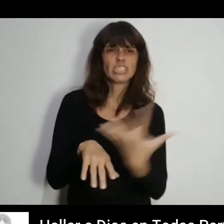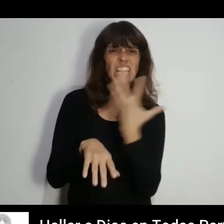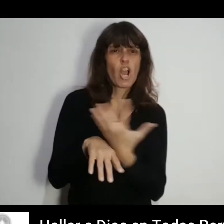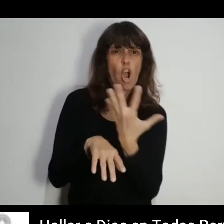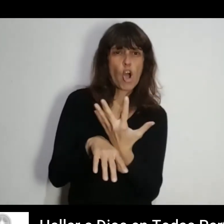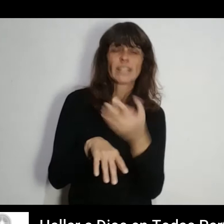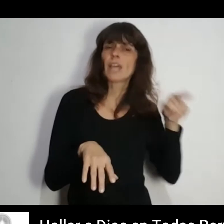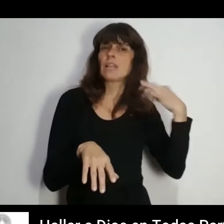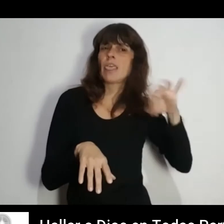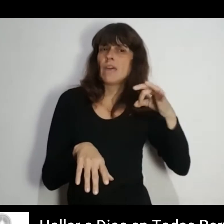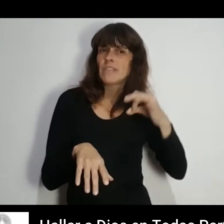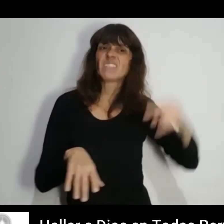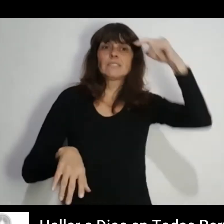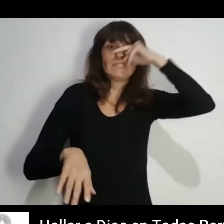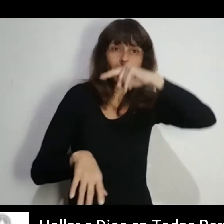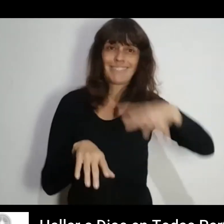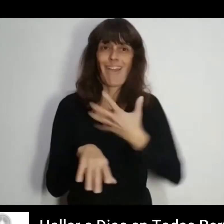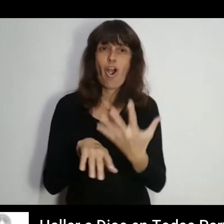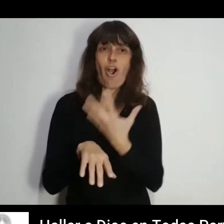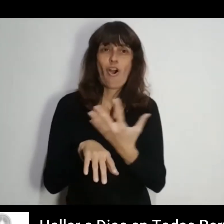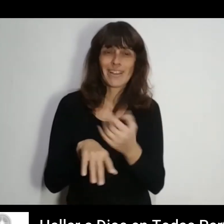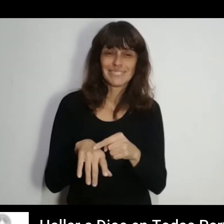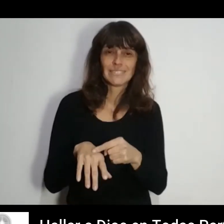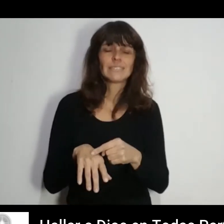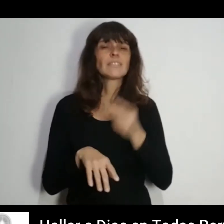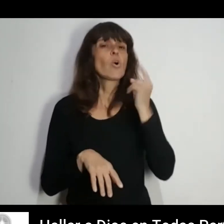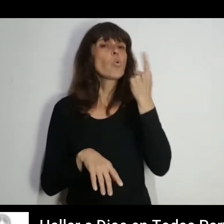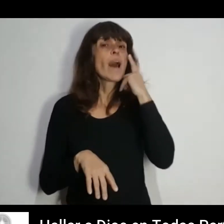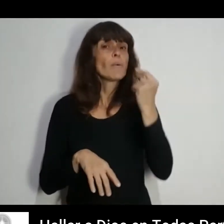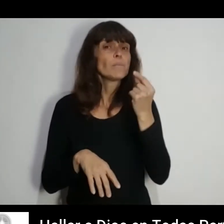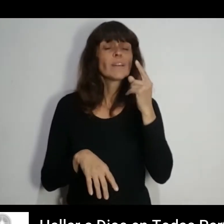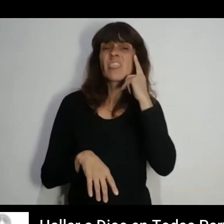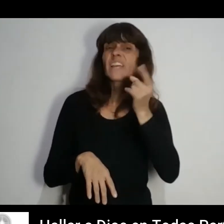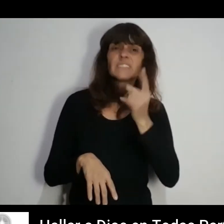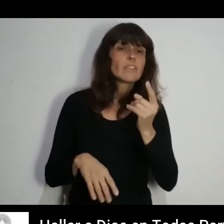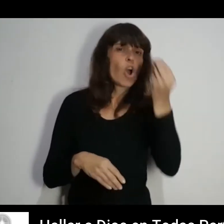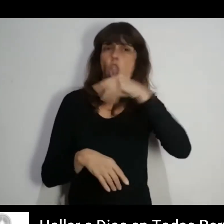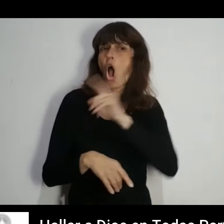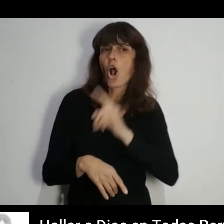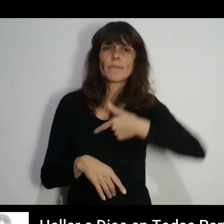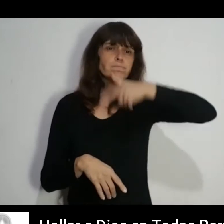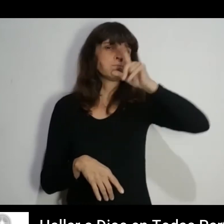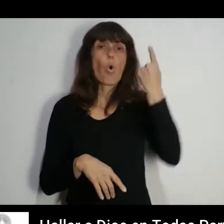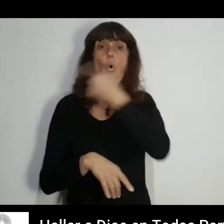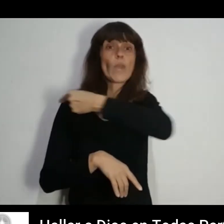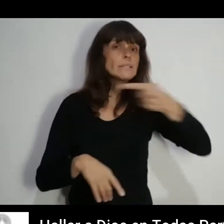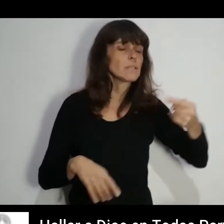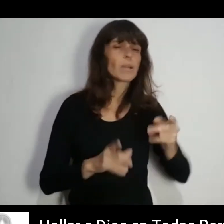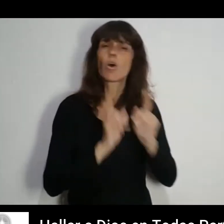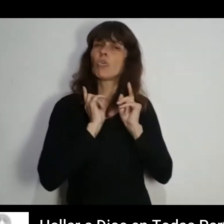Entonces yo tenía que rezar siete En otra ocasión Decidí no comer ni beber durante una semana